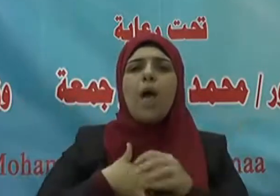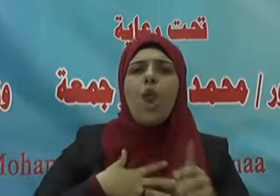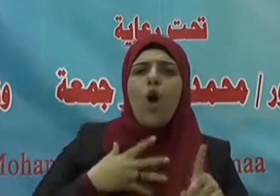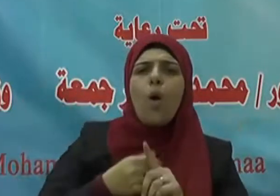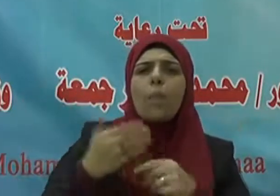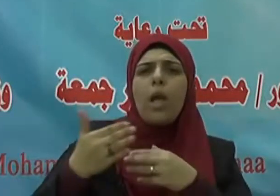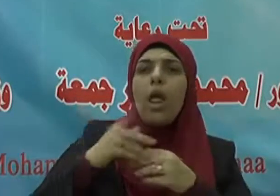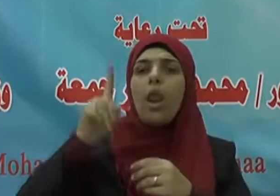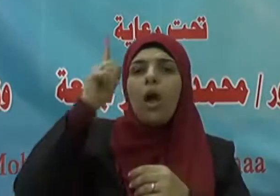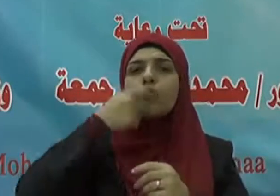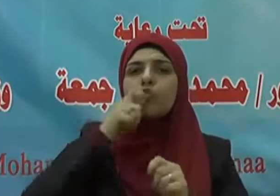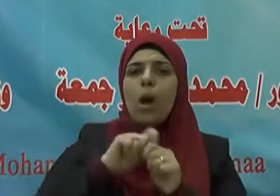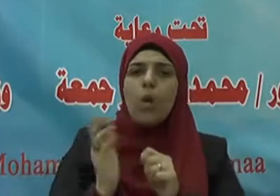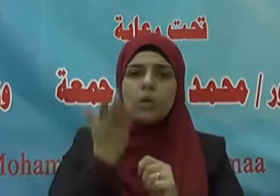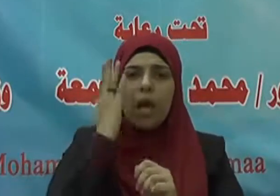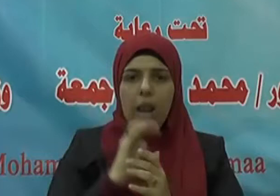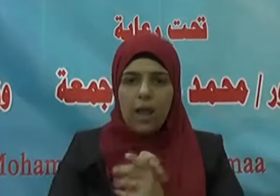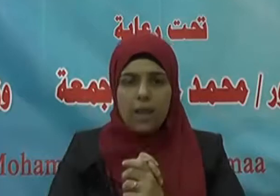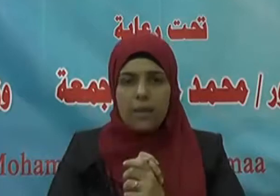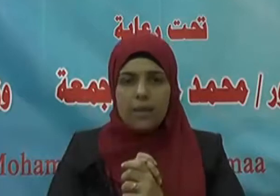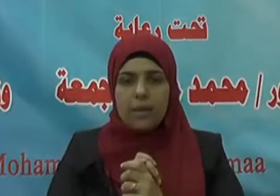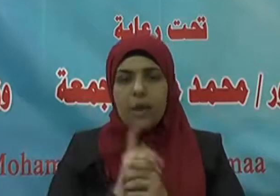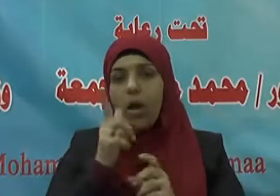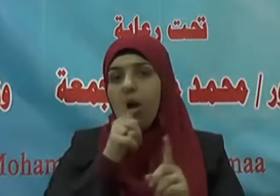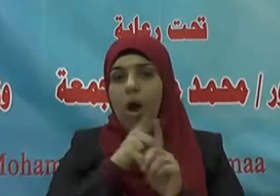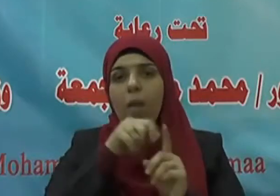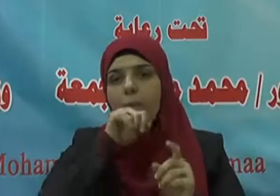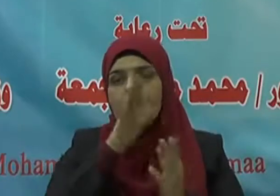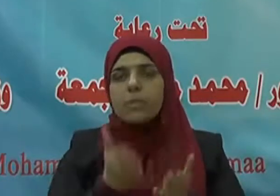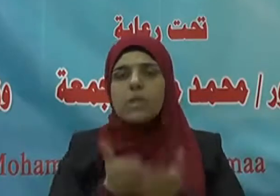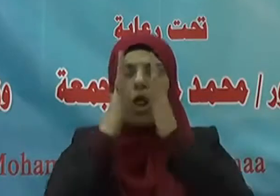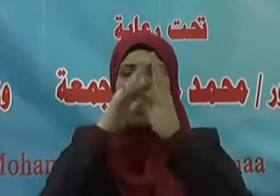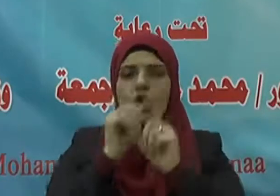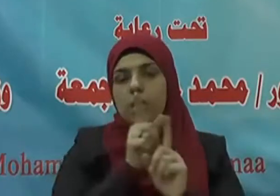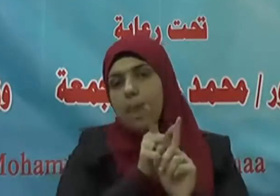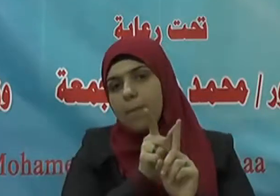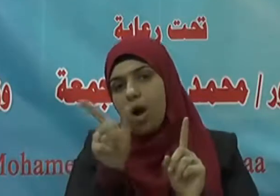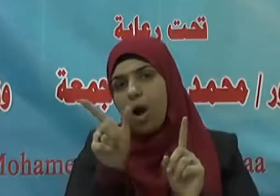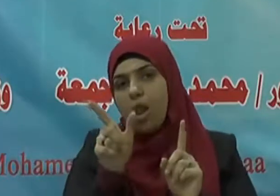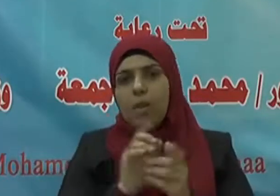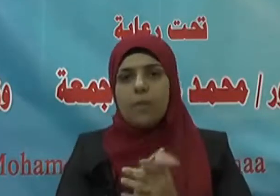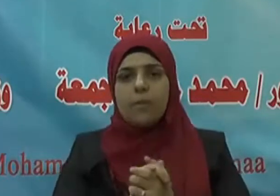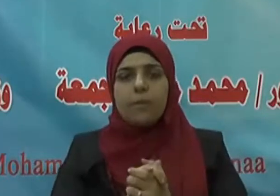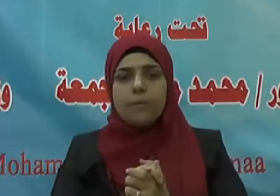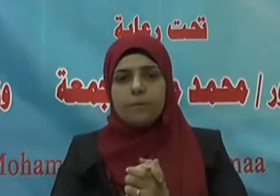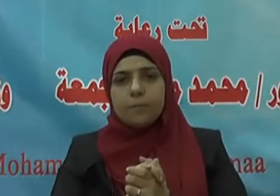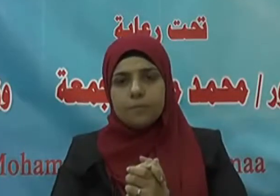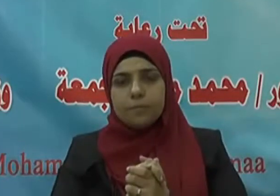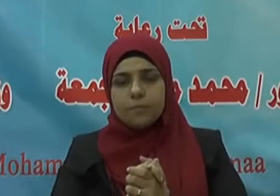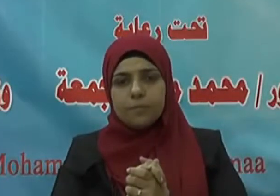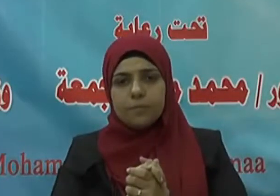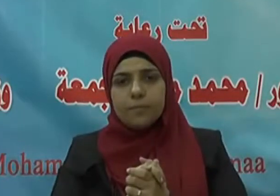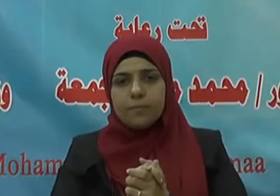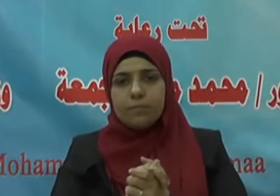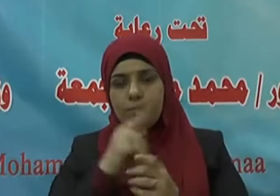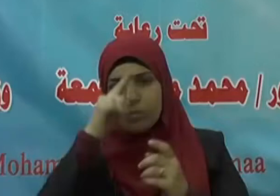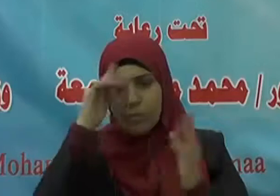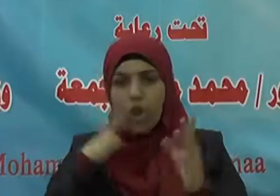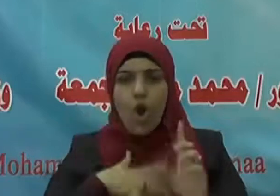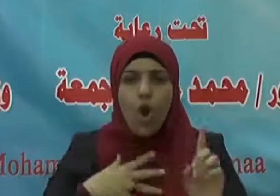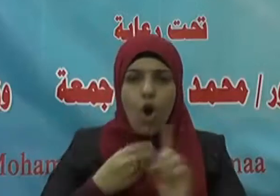الأعمال أحب إلى الله عز وجل فقال رسول الله صلى الله عليه وسلم